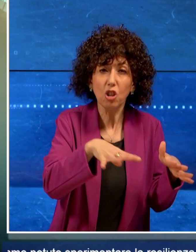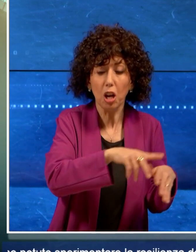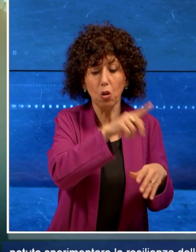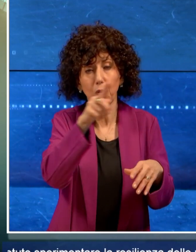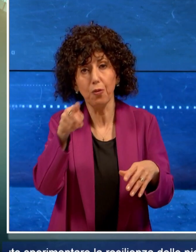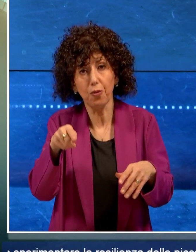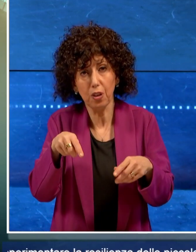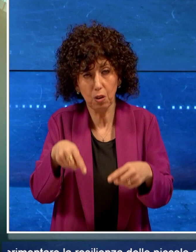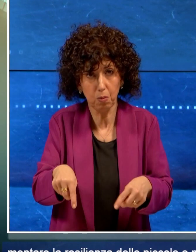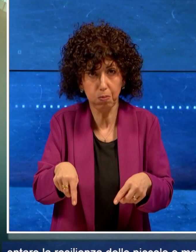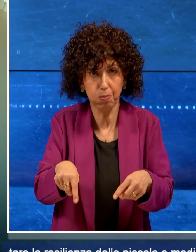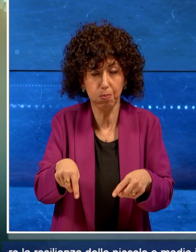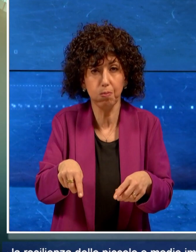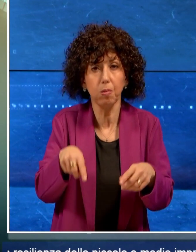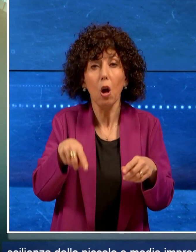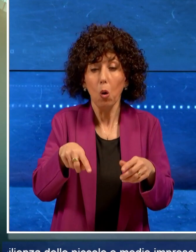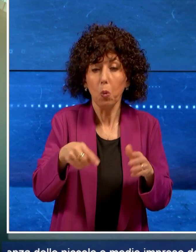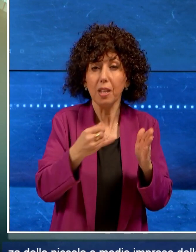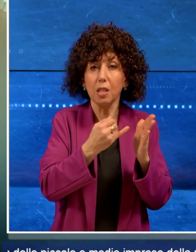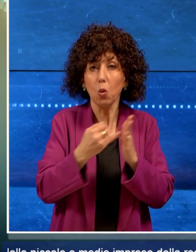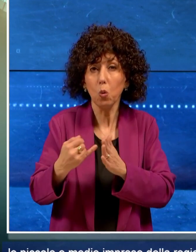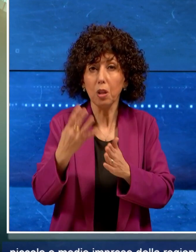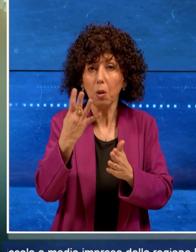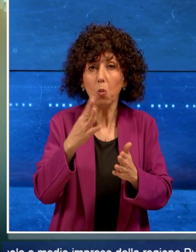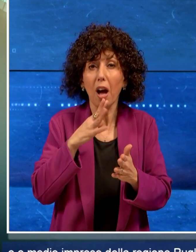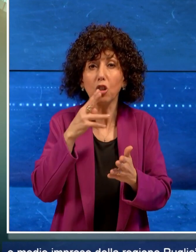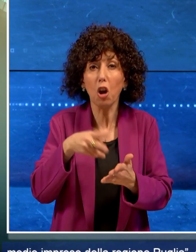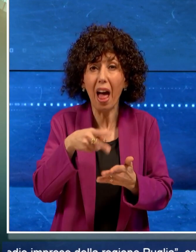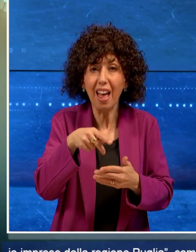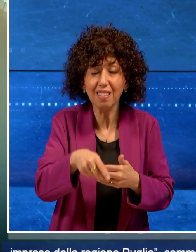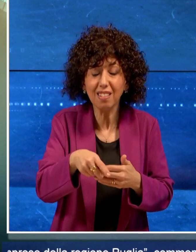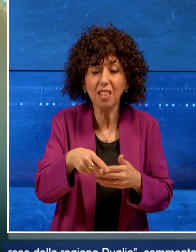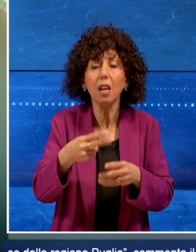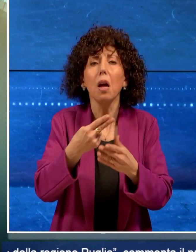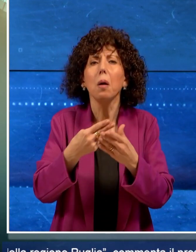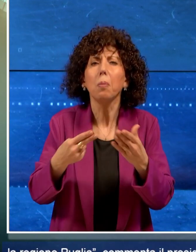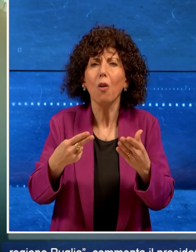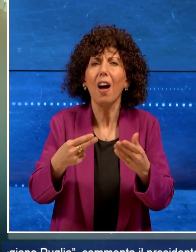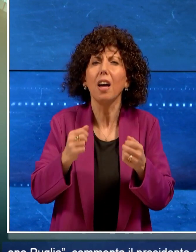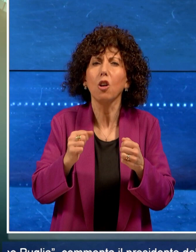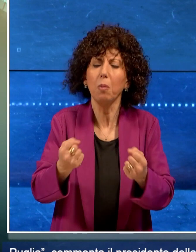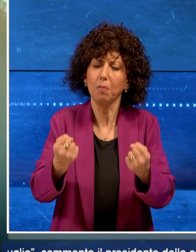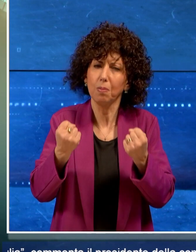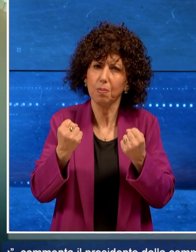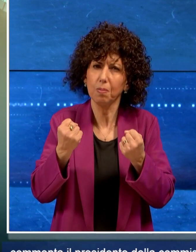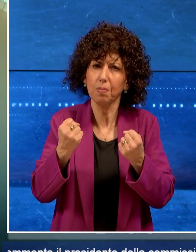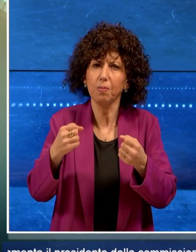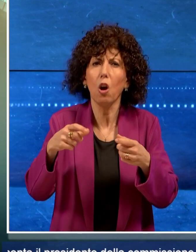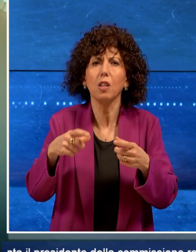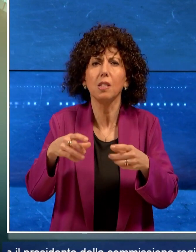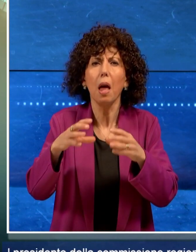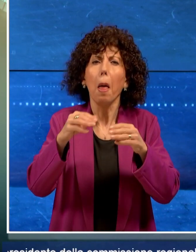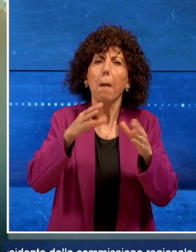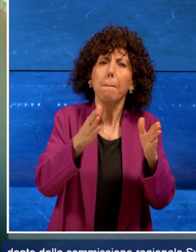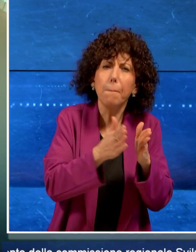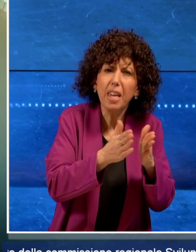oggi. In questi ultimi quattro anni abbiamo potuto sperimentare la resilienza delle piccole e medie